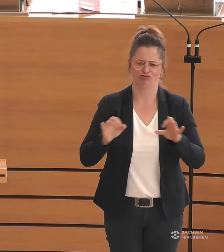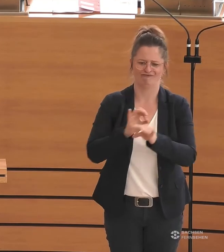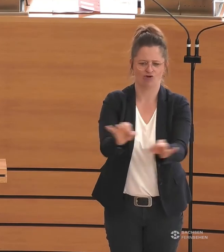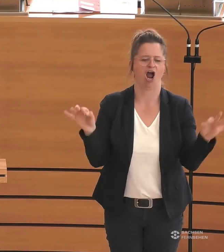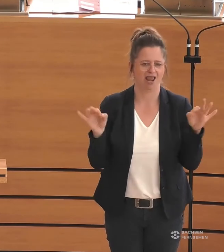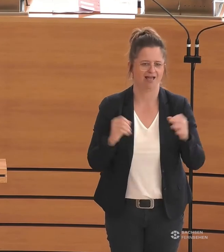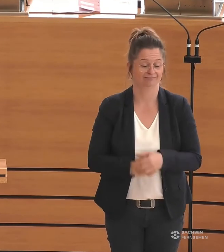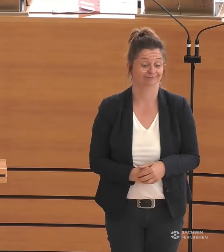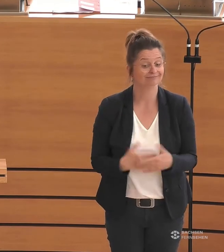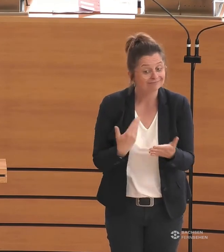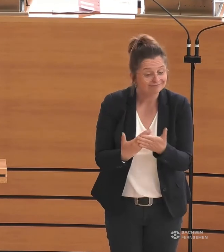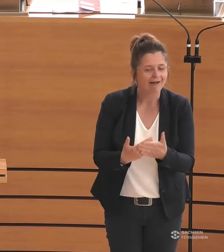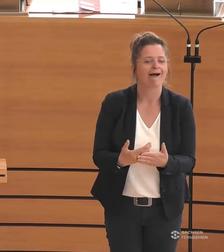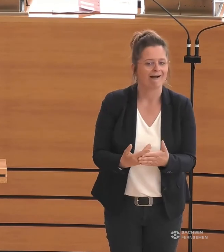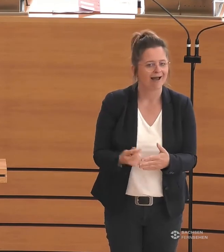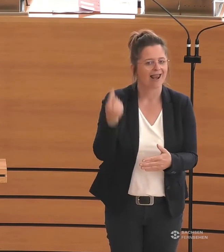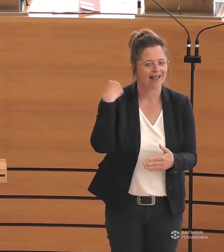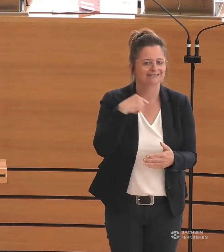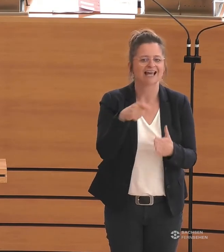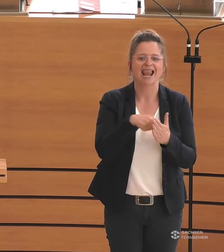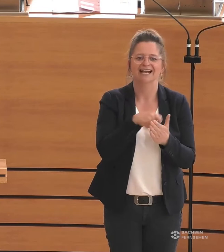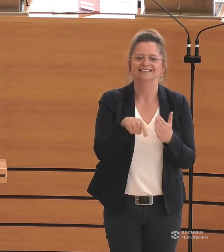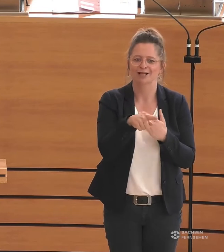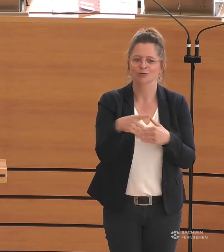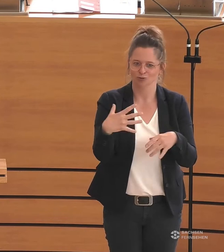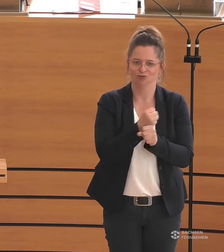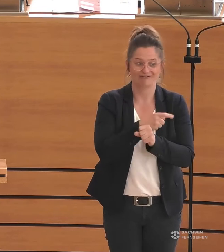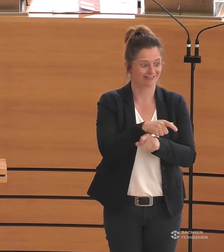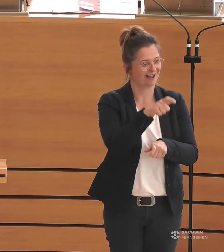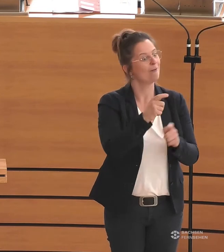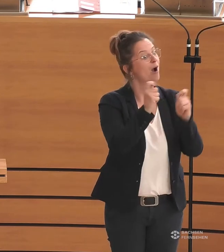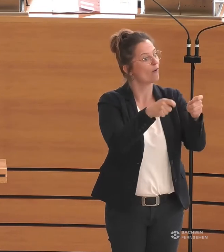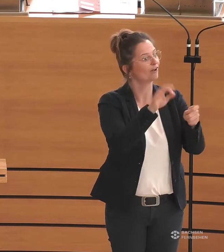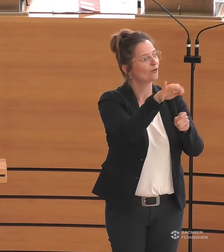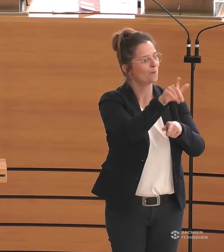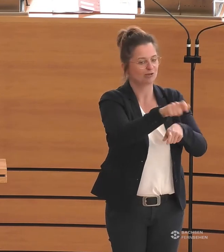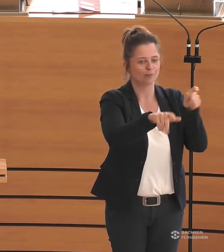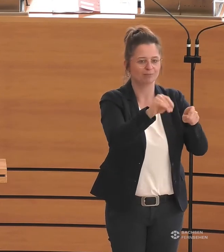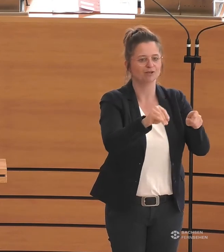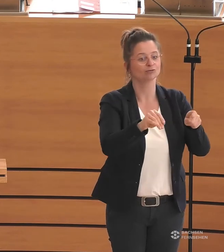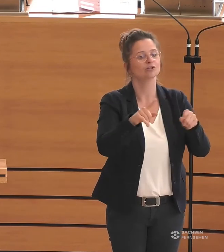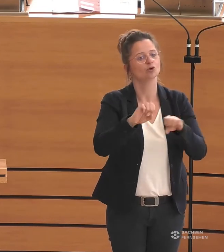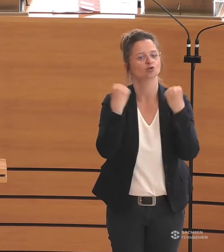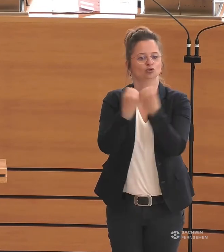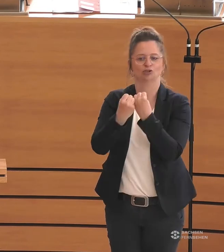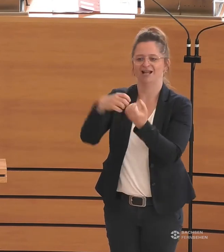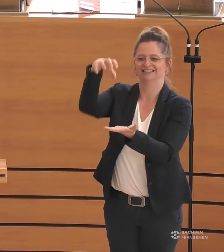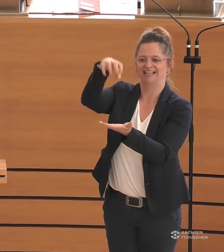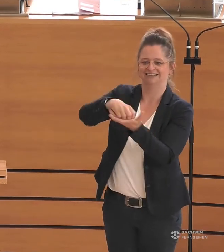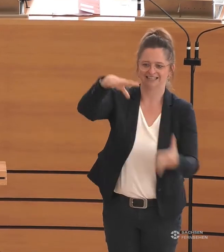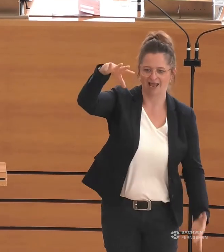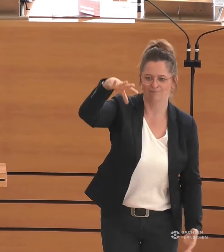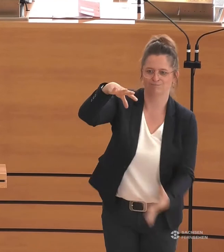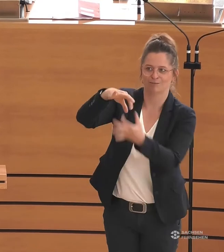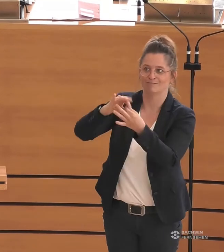haben wir es in der letzten Legislatur erreicht, den Beauftragten für die Belange von Menschen mit Behinderung an die Staatskanzlei anzusiedeln. Ich freue mich sehr,